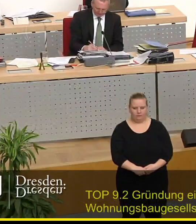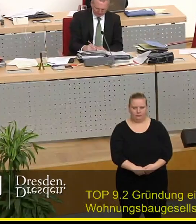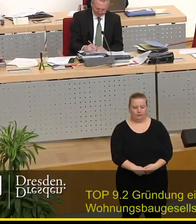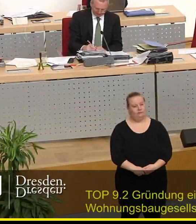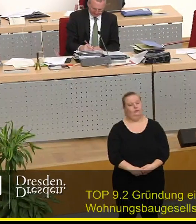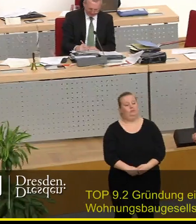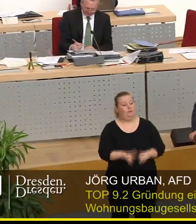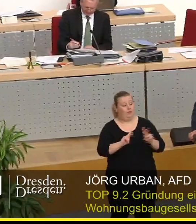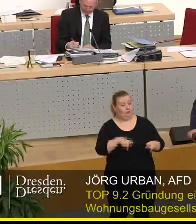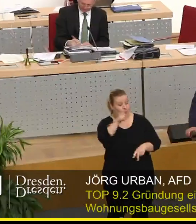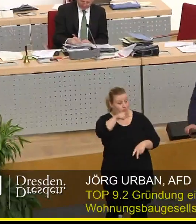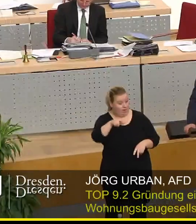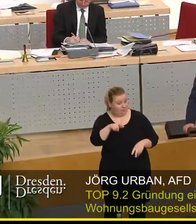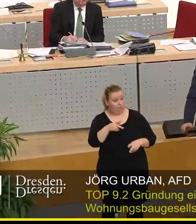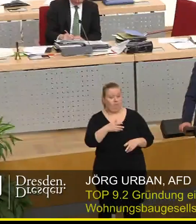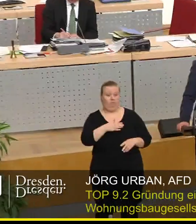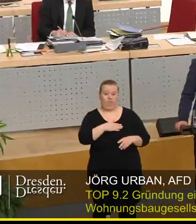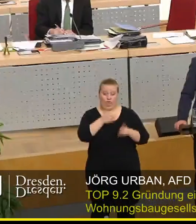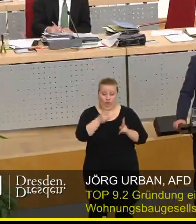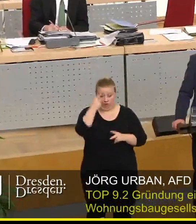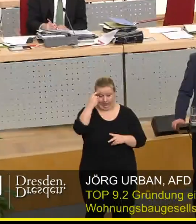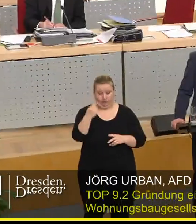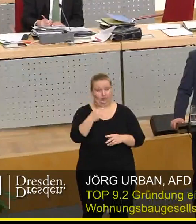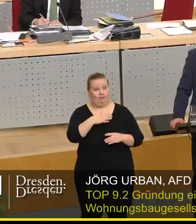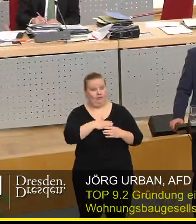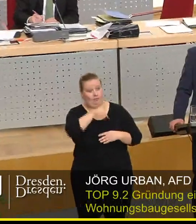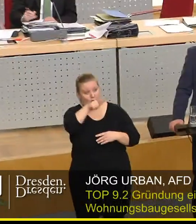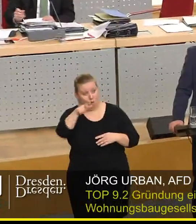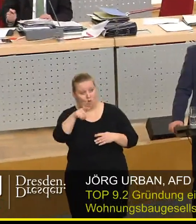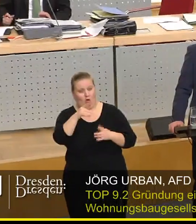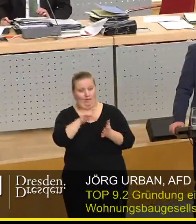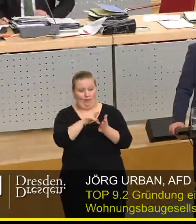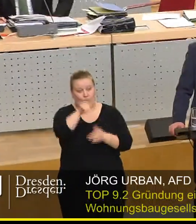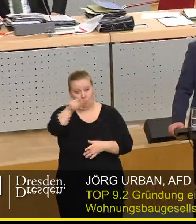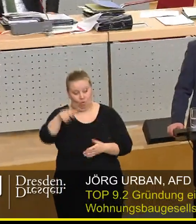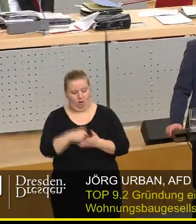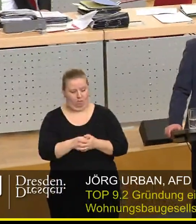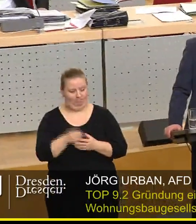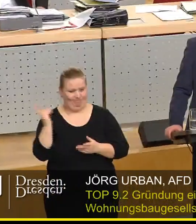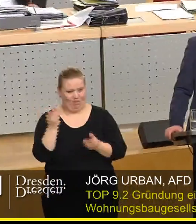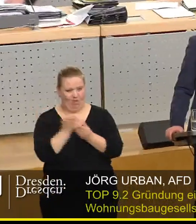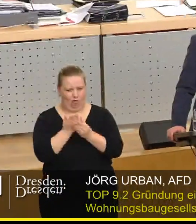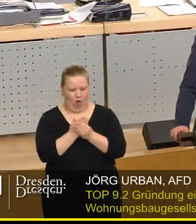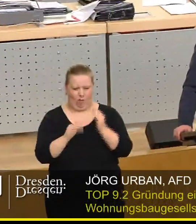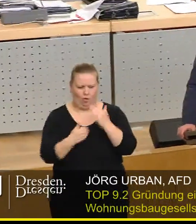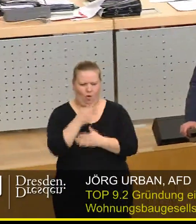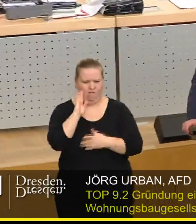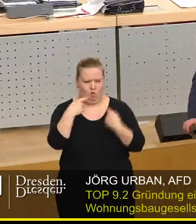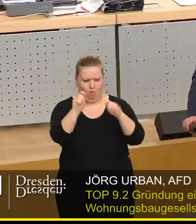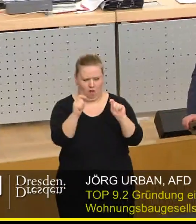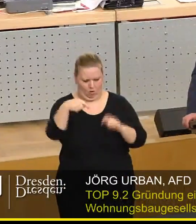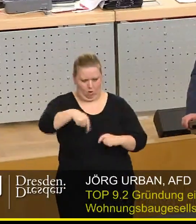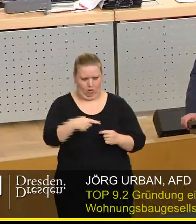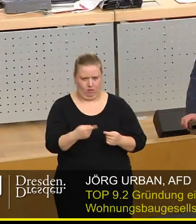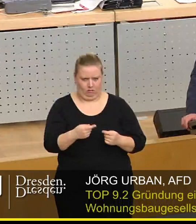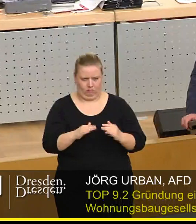Sehr geehrter Herr Bürgermeister, sehr geehrte Stadträte, liebe Bürgerinnen und Bürger, die Vorlage zu einer neuen Wobei in Dresden, die